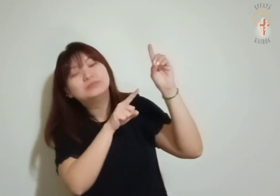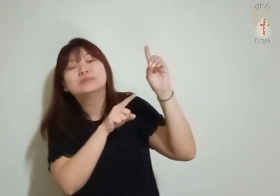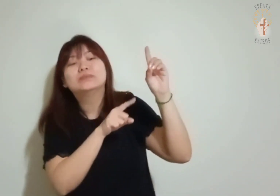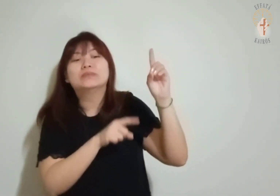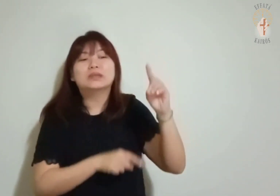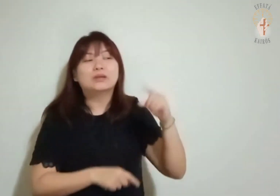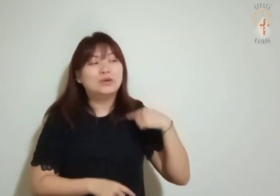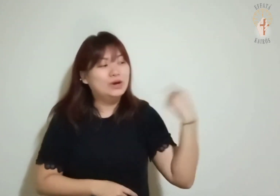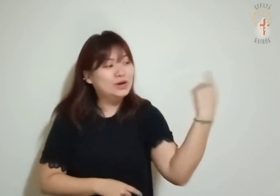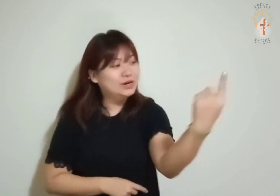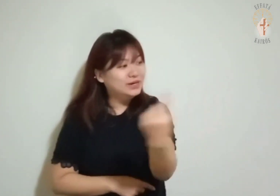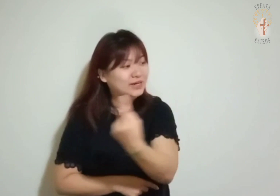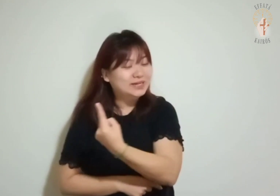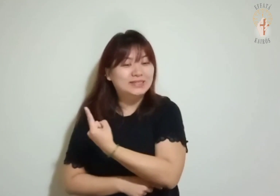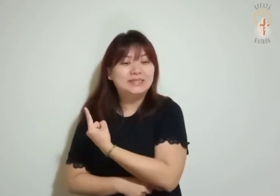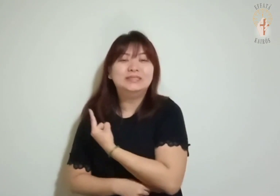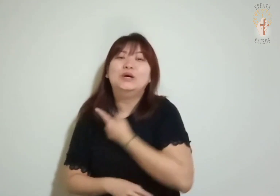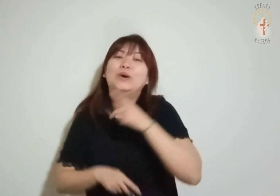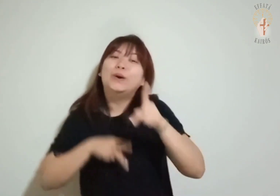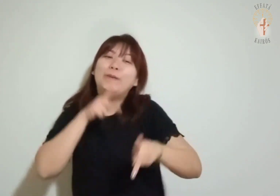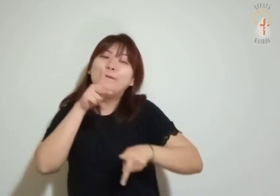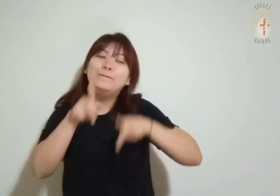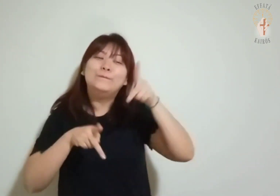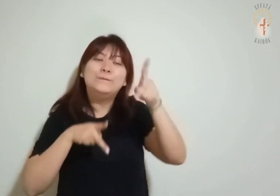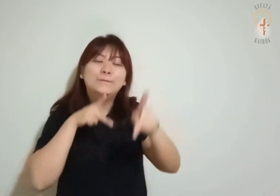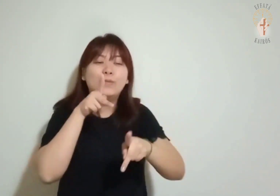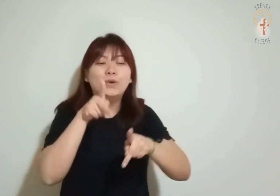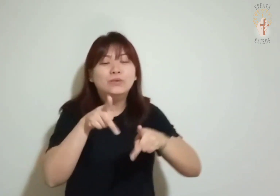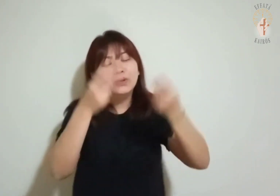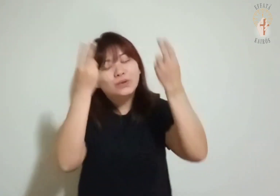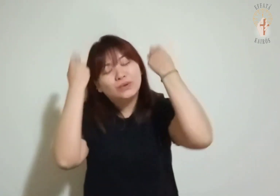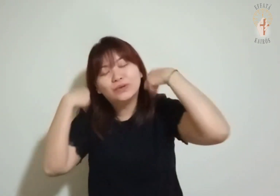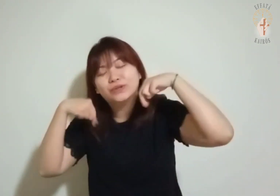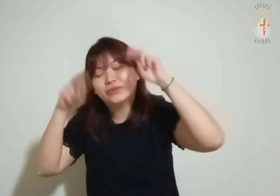Nós somos Seu povo e Seu rebanho.